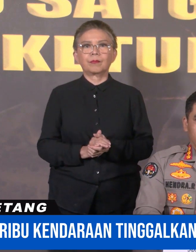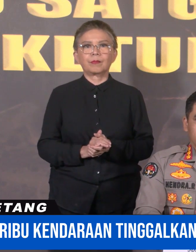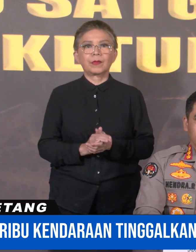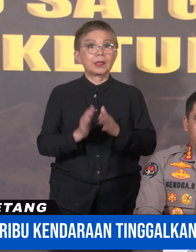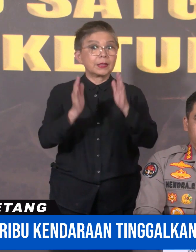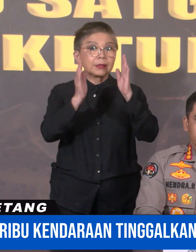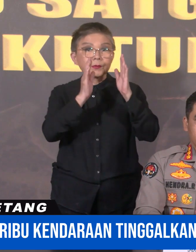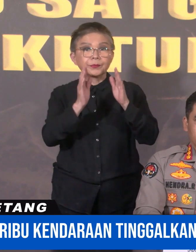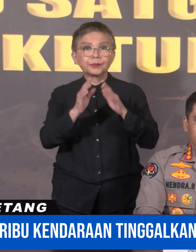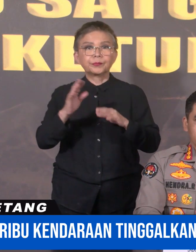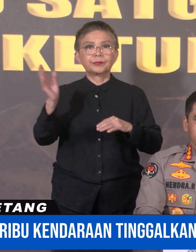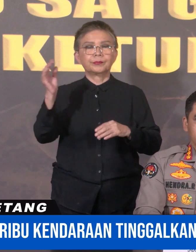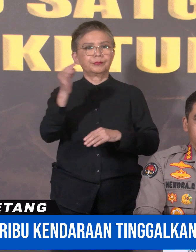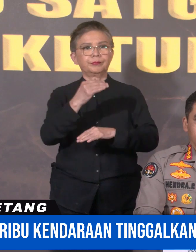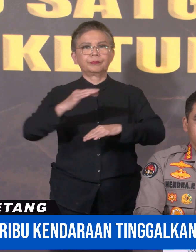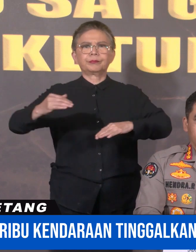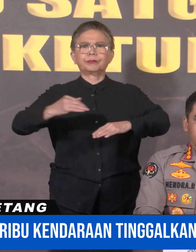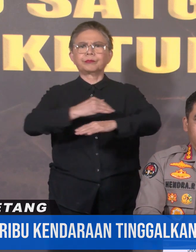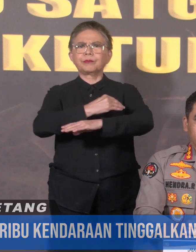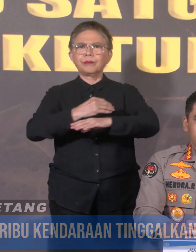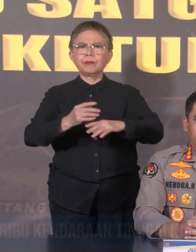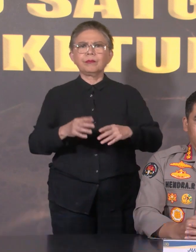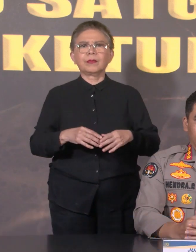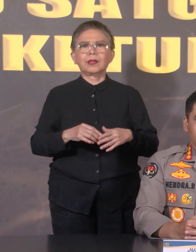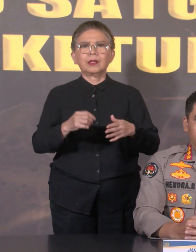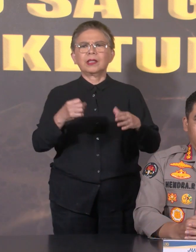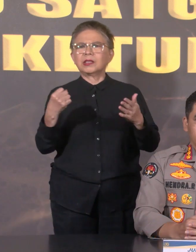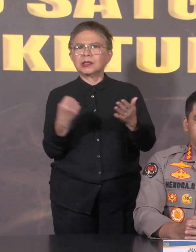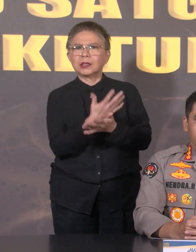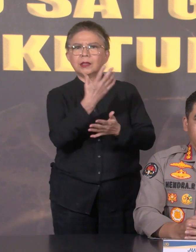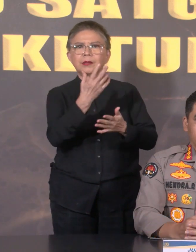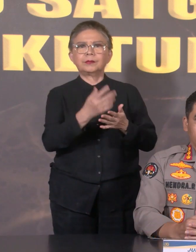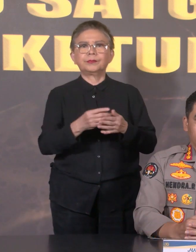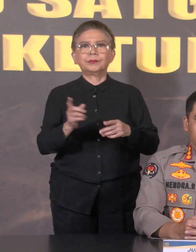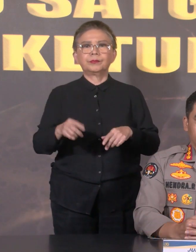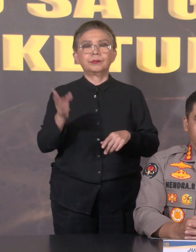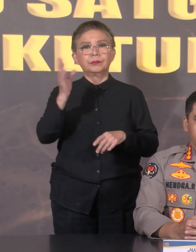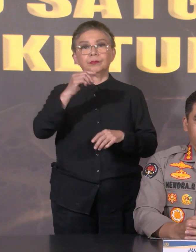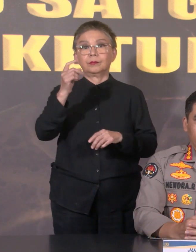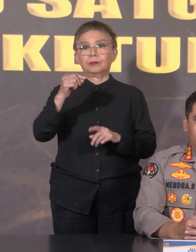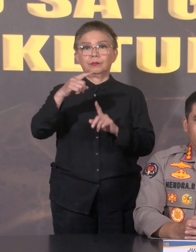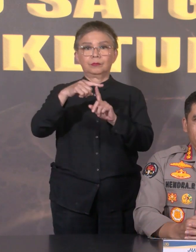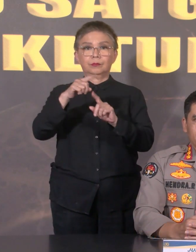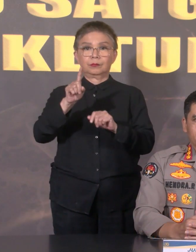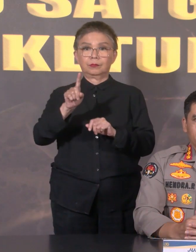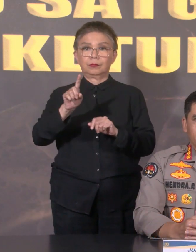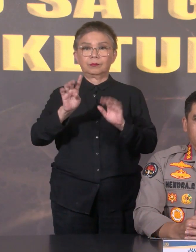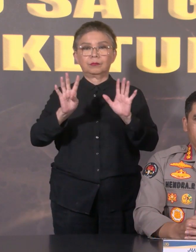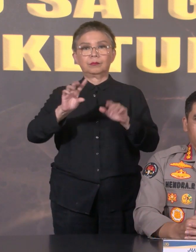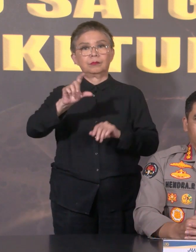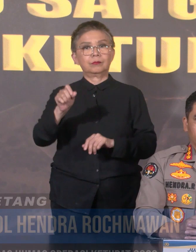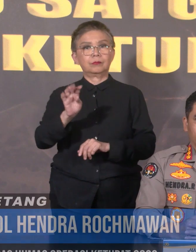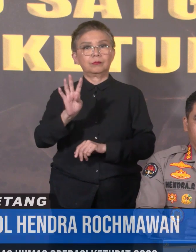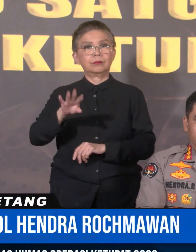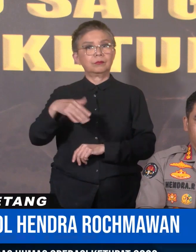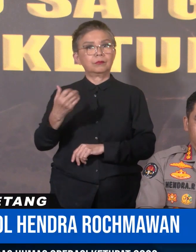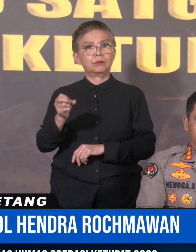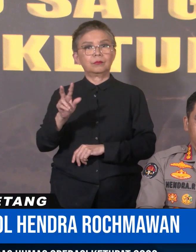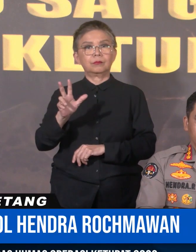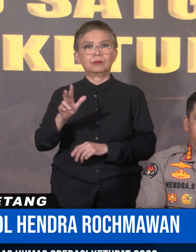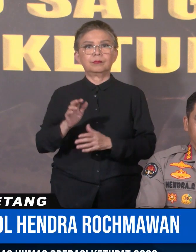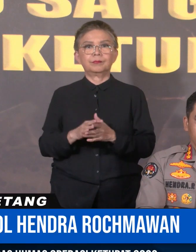kedua situasi Kaptipra Celatas Data keselakan lalu lintas pada hari Rabu 19 April